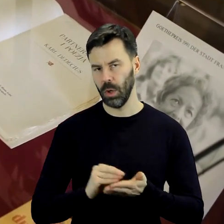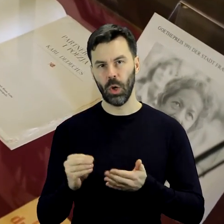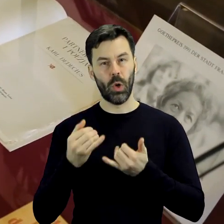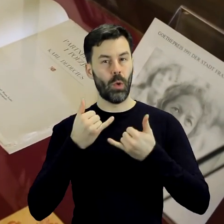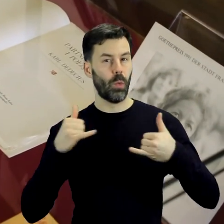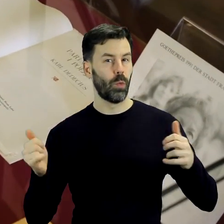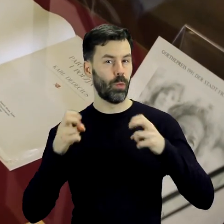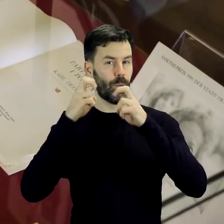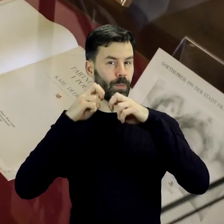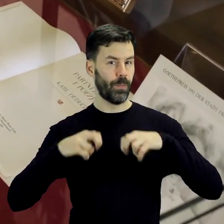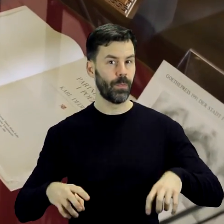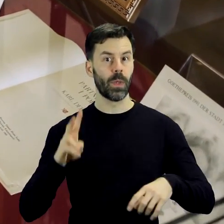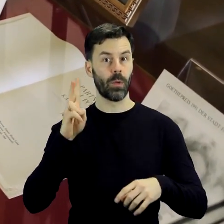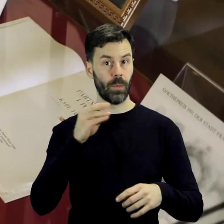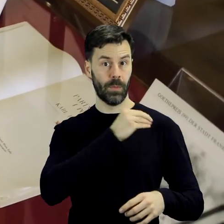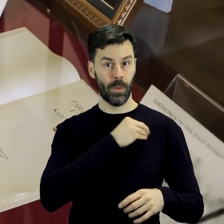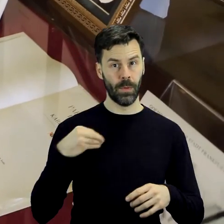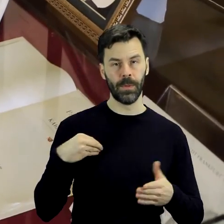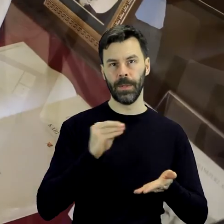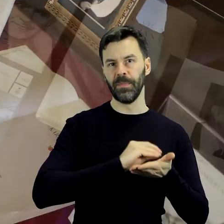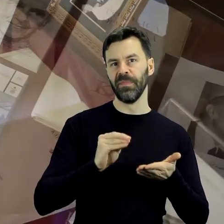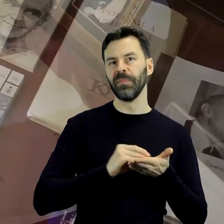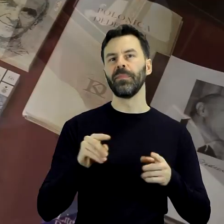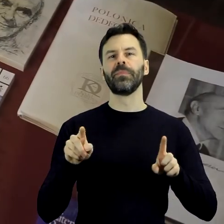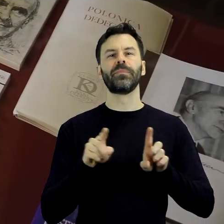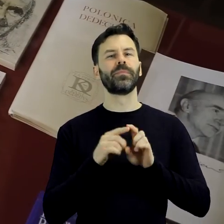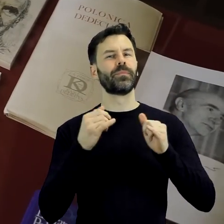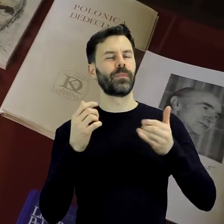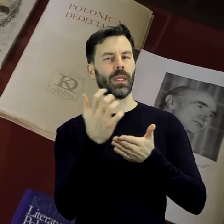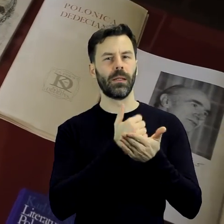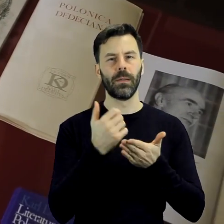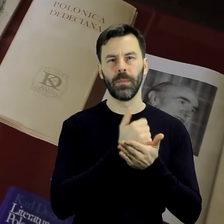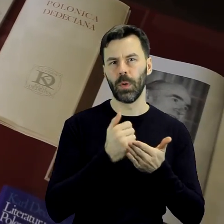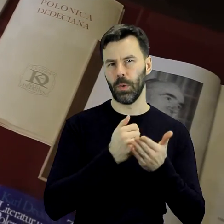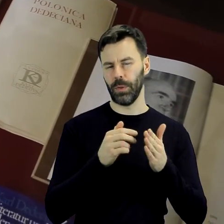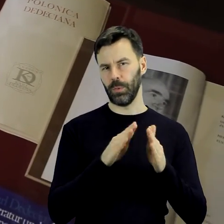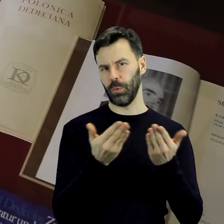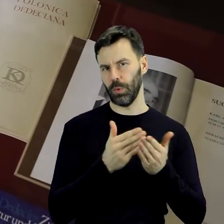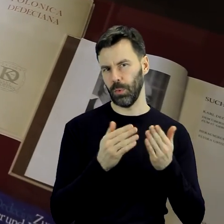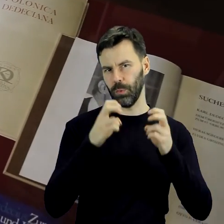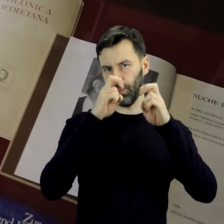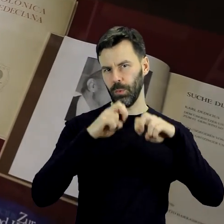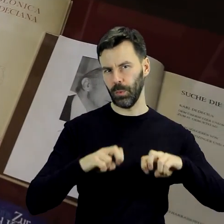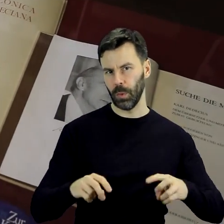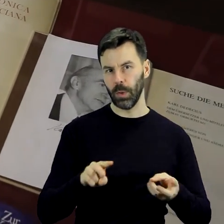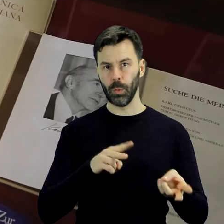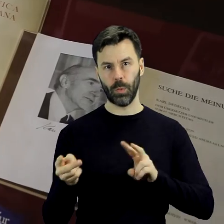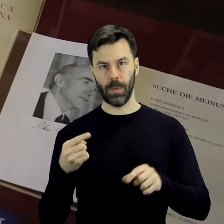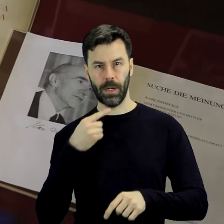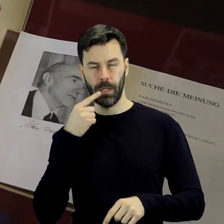twórców polskich oraz zbiory esejów o piśmiennictwie polskim XX wieku. W najtrudniejszym momencie